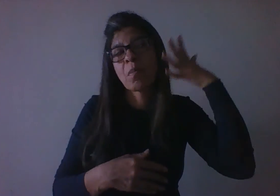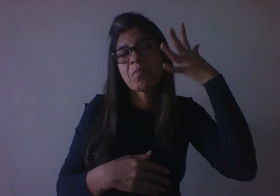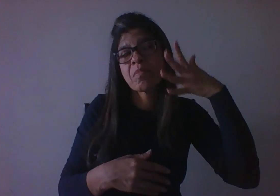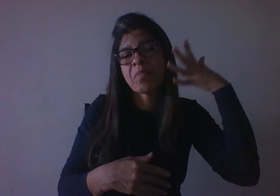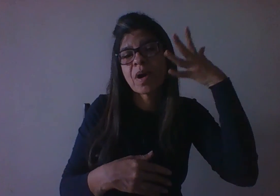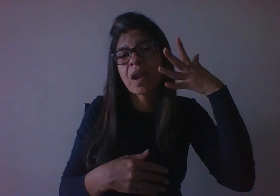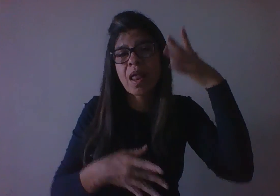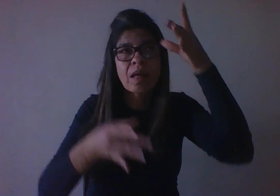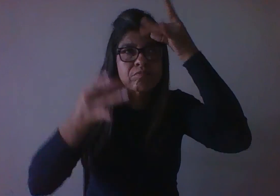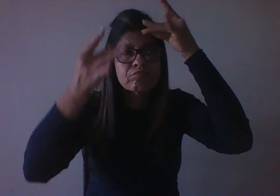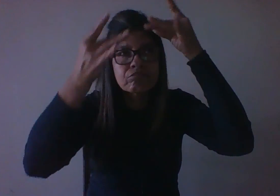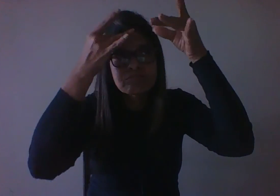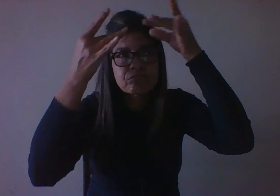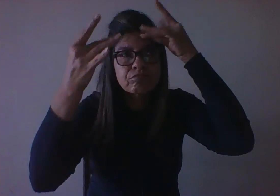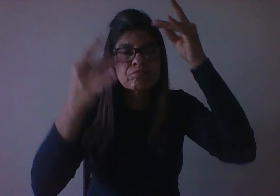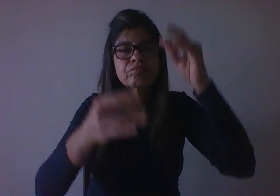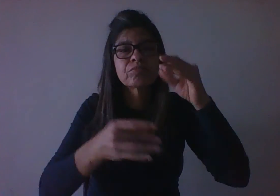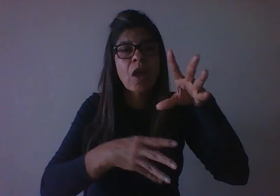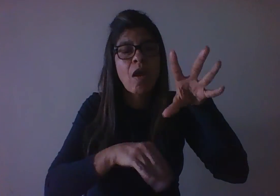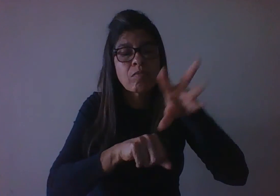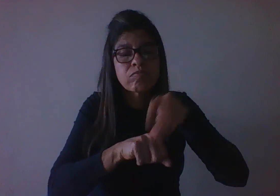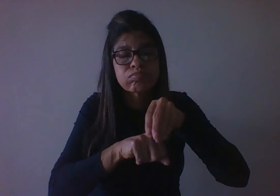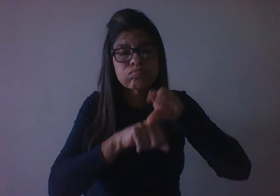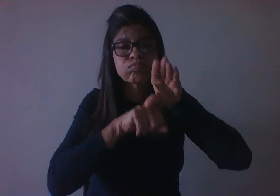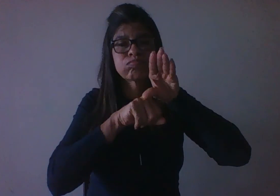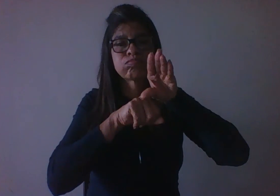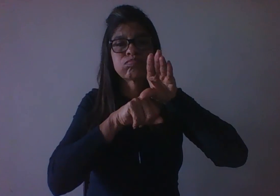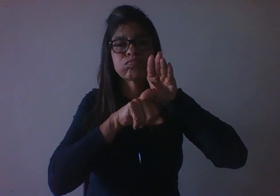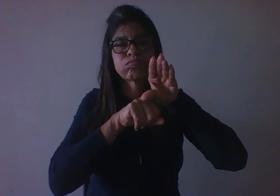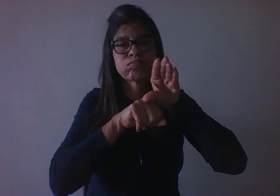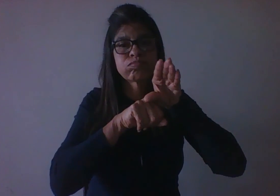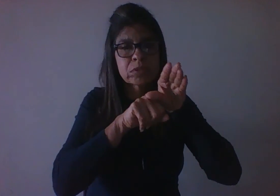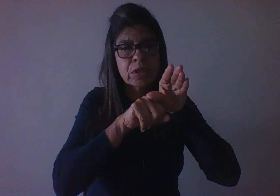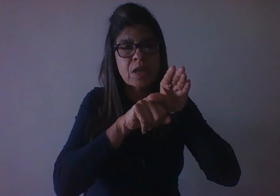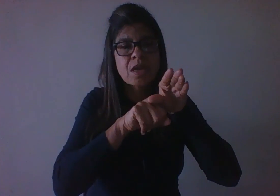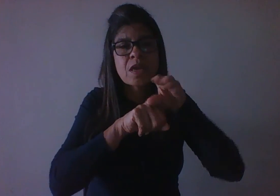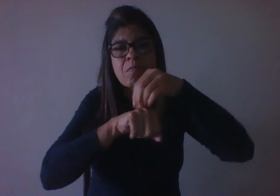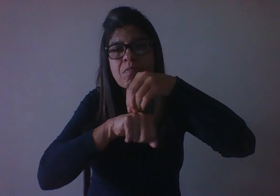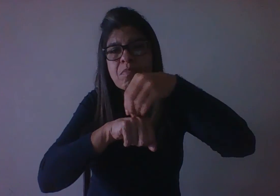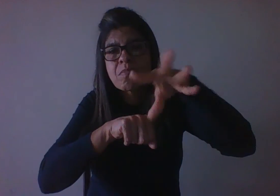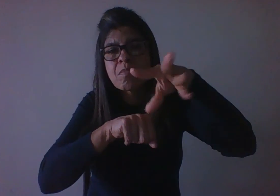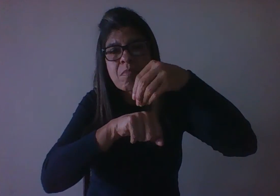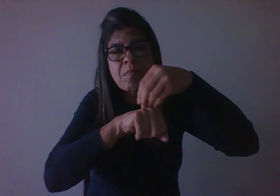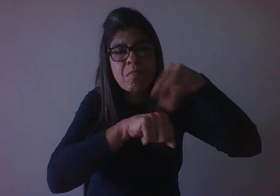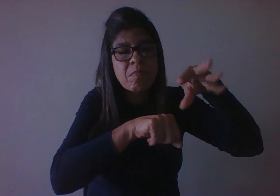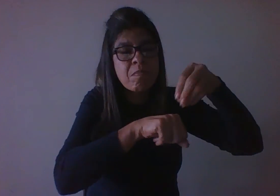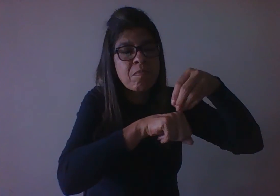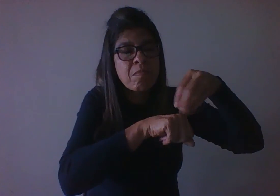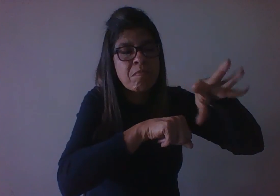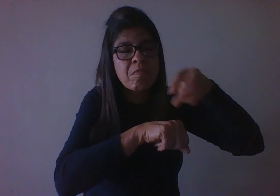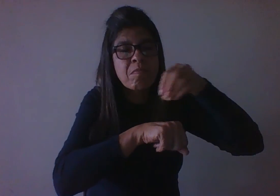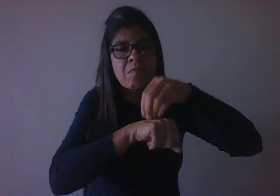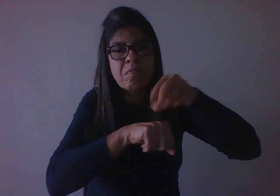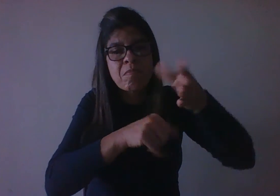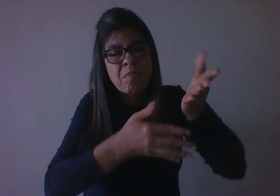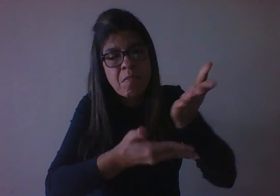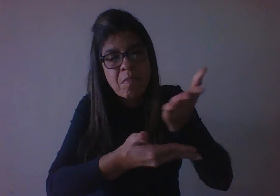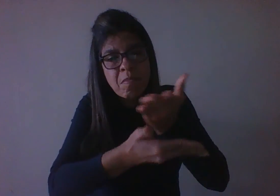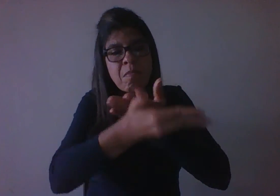Fato é, vocês estão predispostos, vocês estão num momento biológico que é passível de vocês assumirem, entenderem